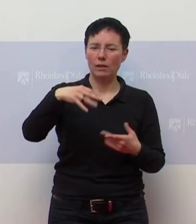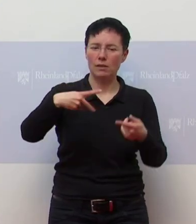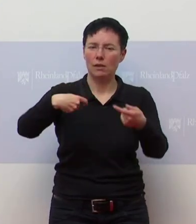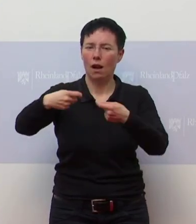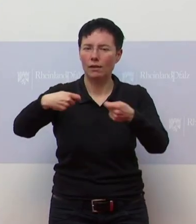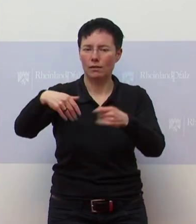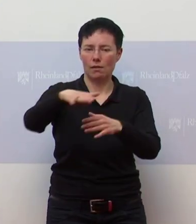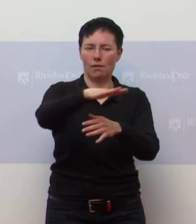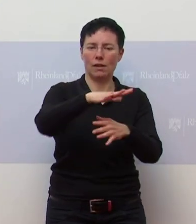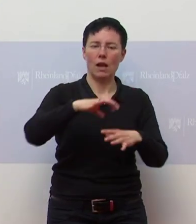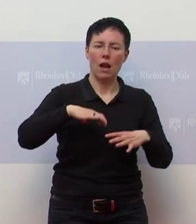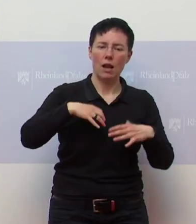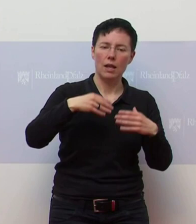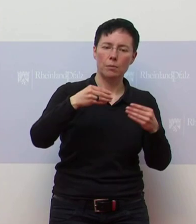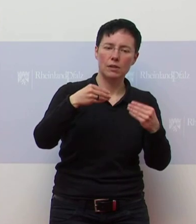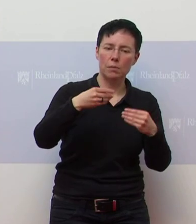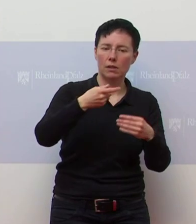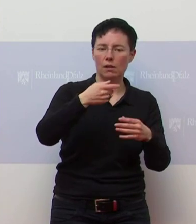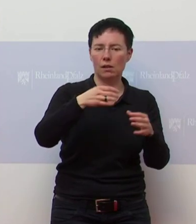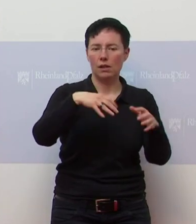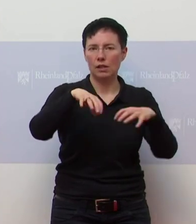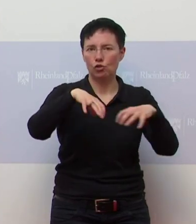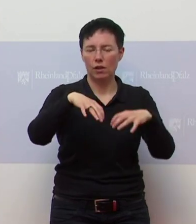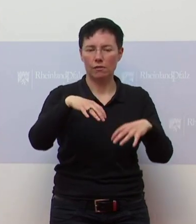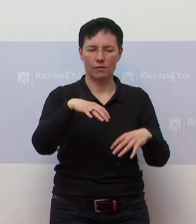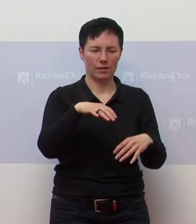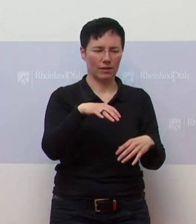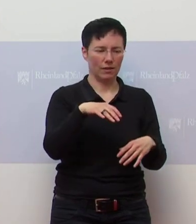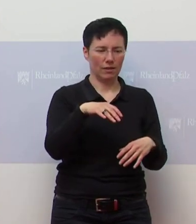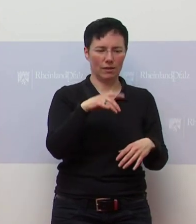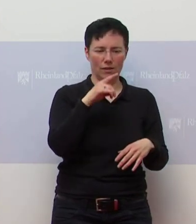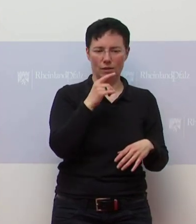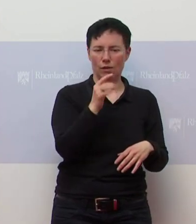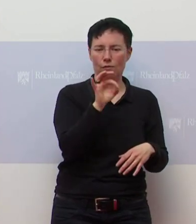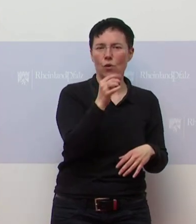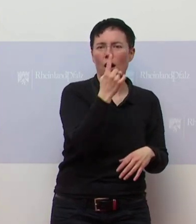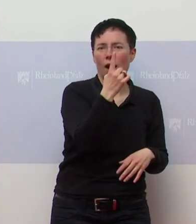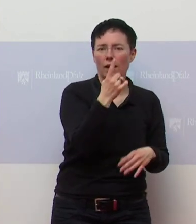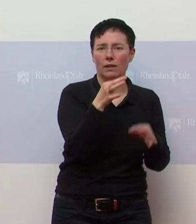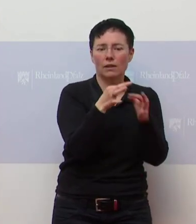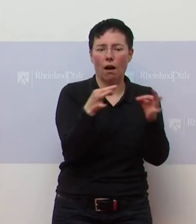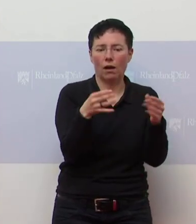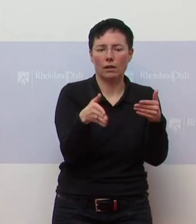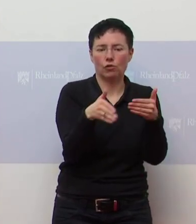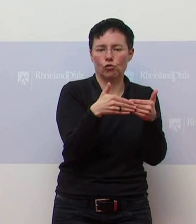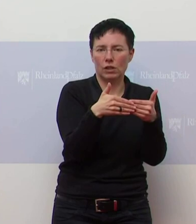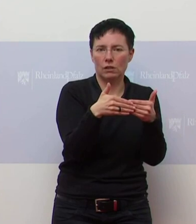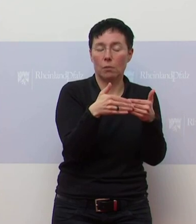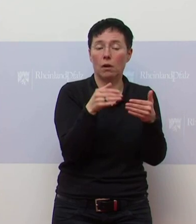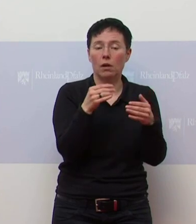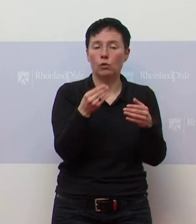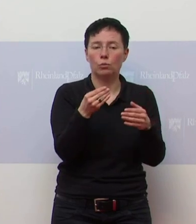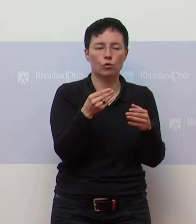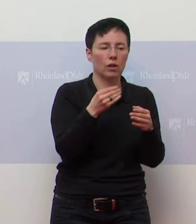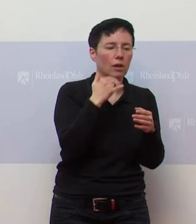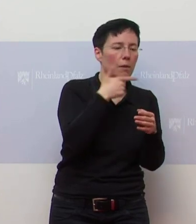die Lebensmittelbeschränkte für einen Tag zu schließen, weil sich Hamsterkäufe dann jetzt auch auf den Mittwoch oder auf den